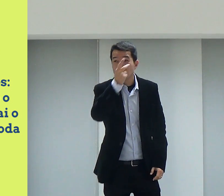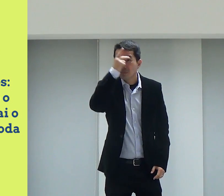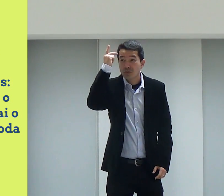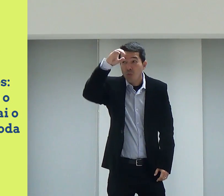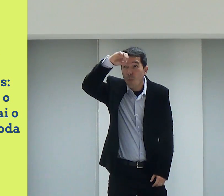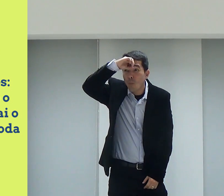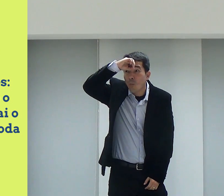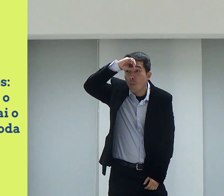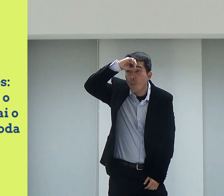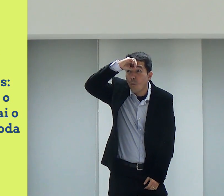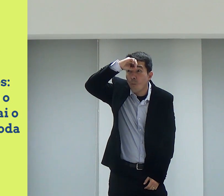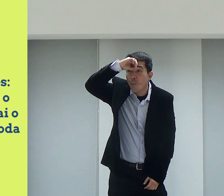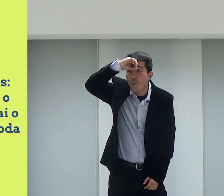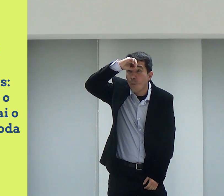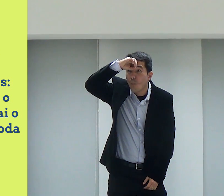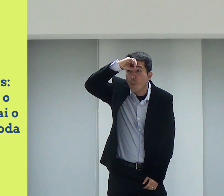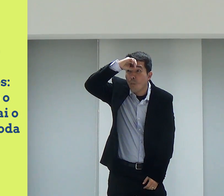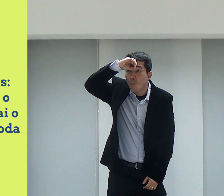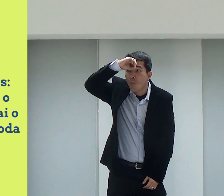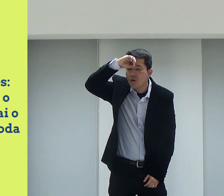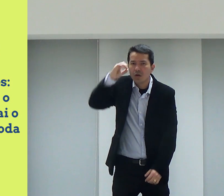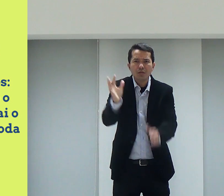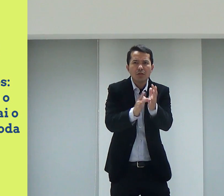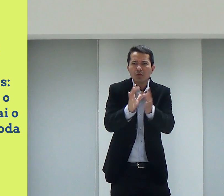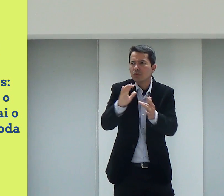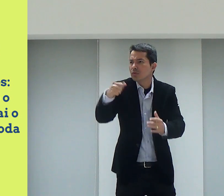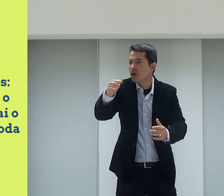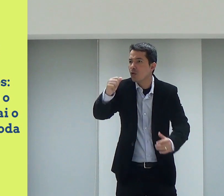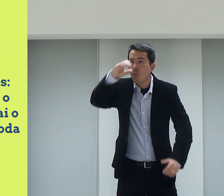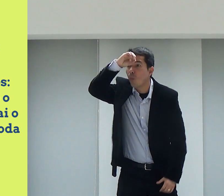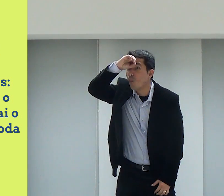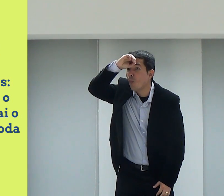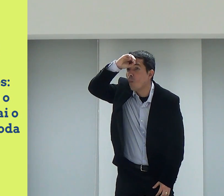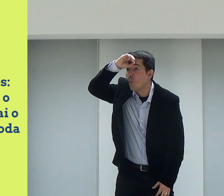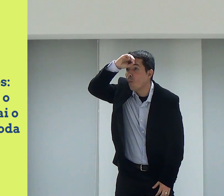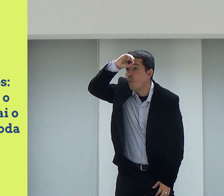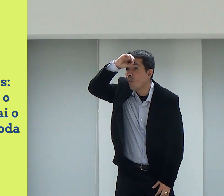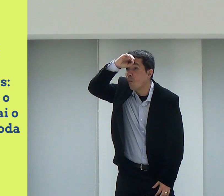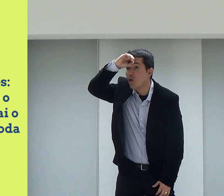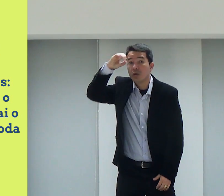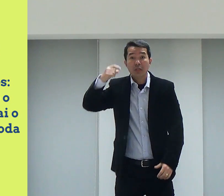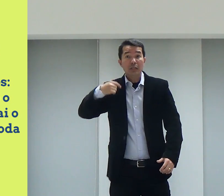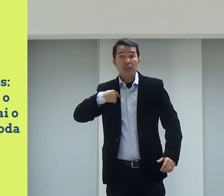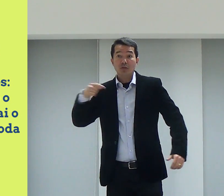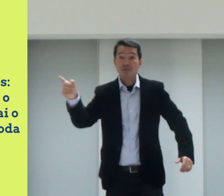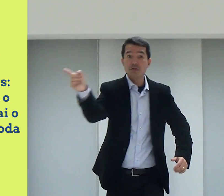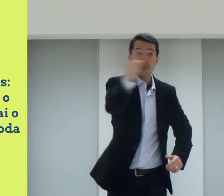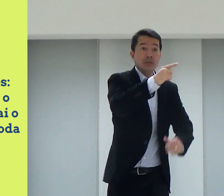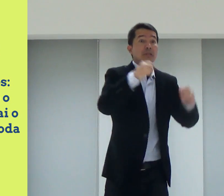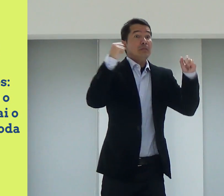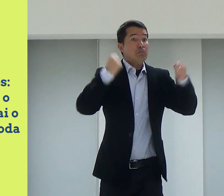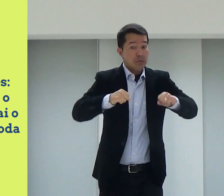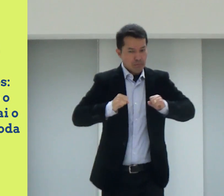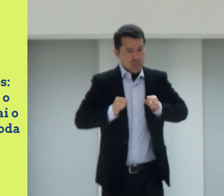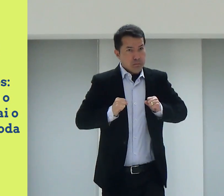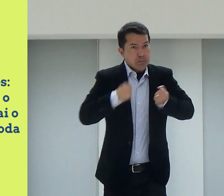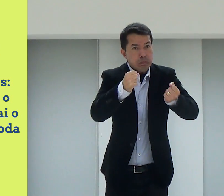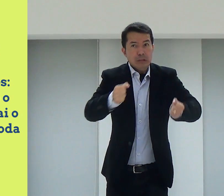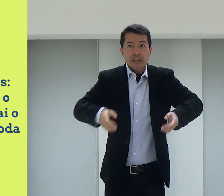Então, tem muitas pessoas que me conhecem. Não sabem nada sobre Jesus. Não aprendemos sobre Ele. Então, eu e